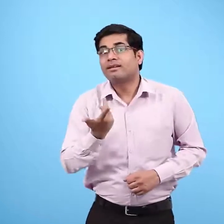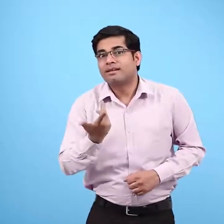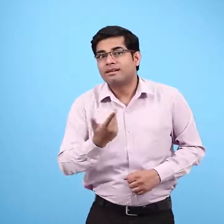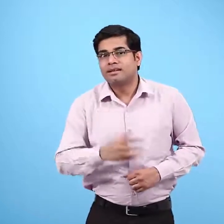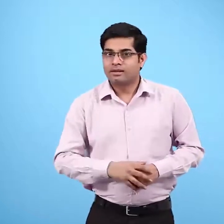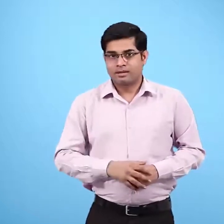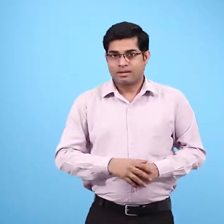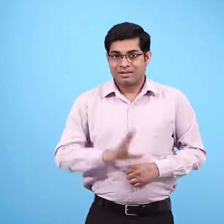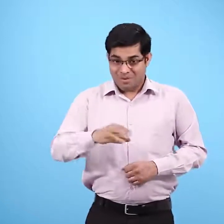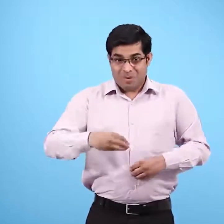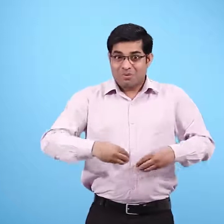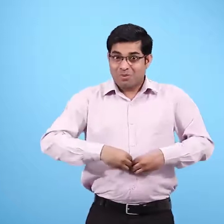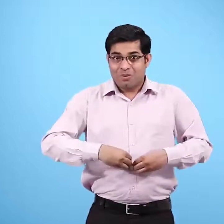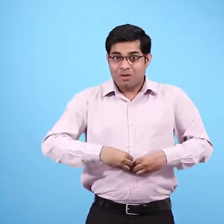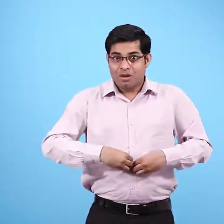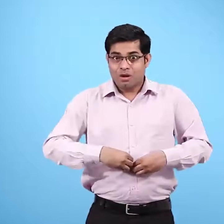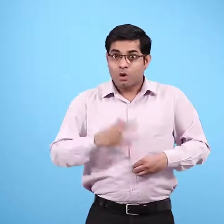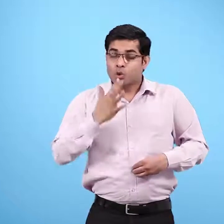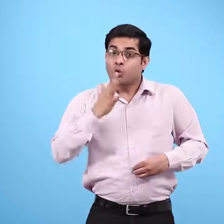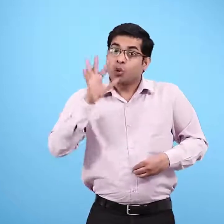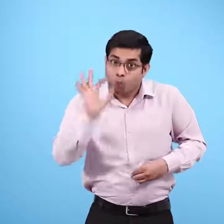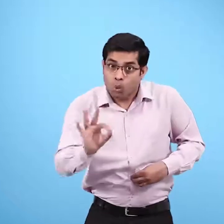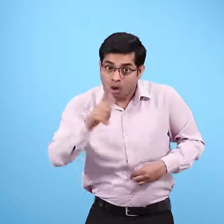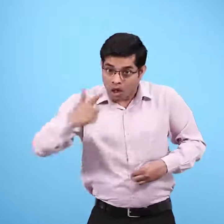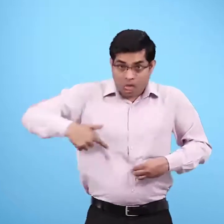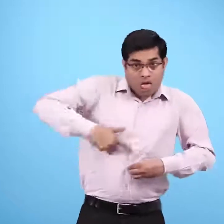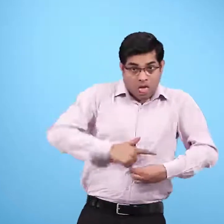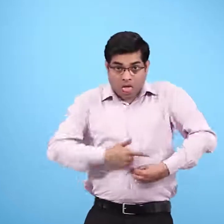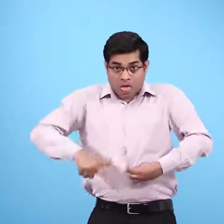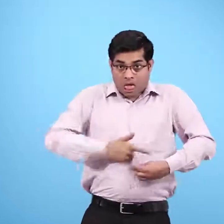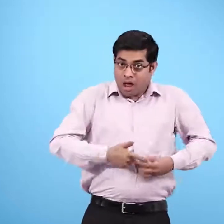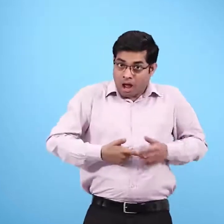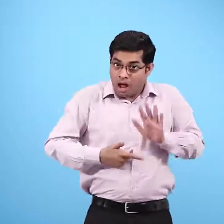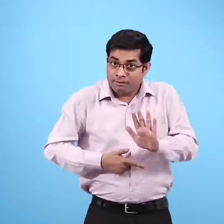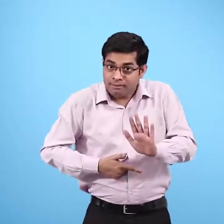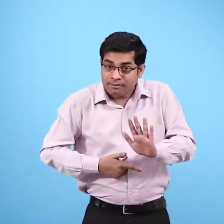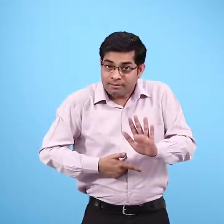तुम्हें क्या लगता है भूक लगने पर सचमुच पेट में चुहे कूदते हैं